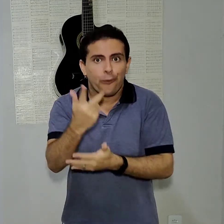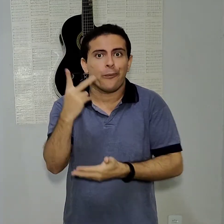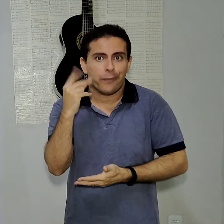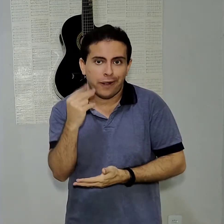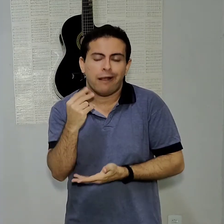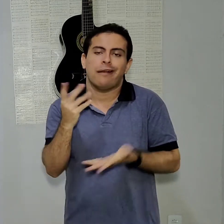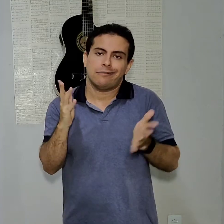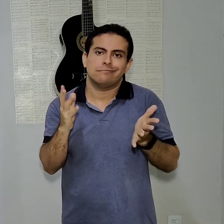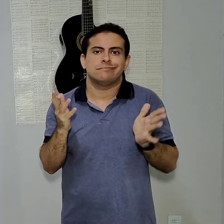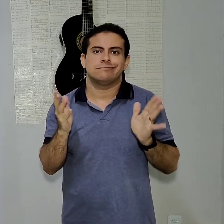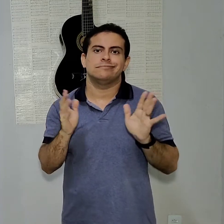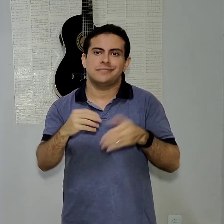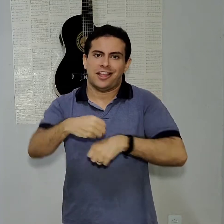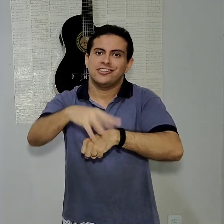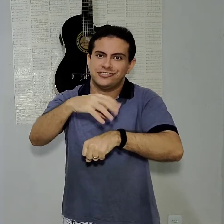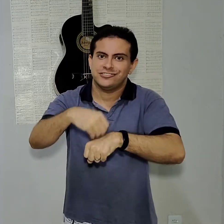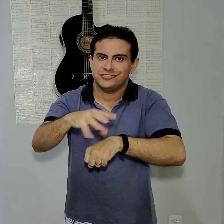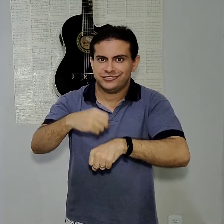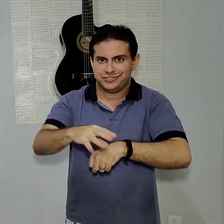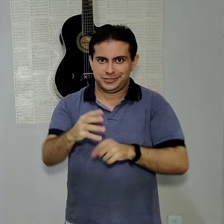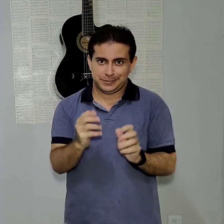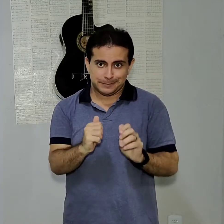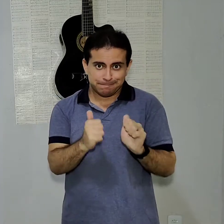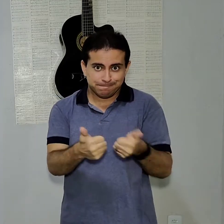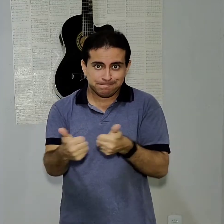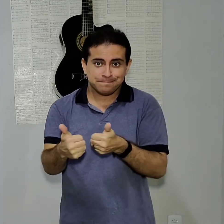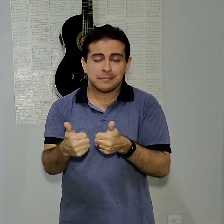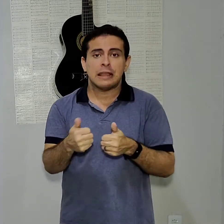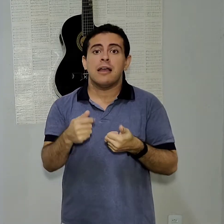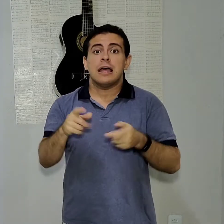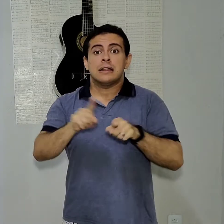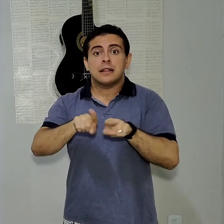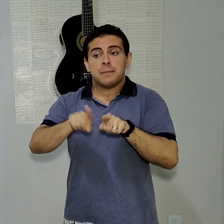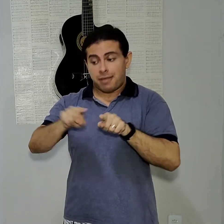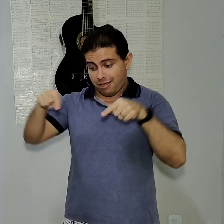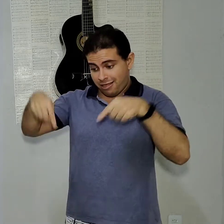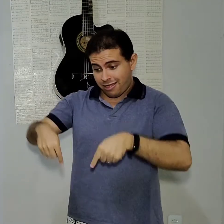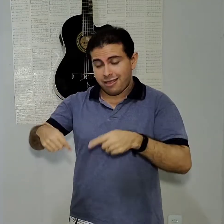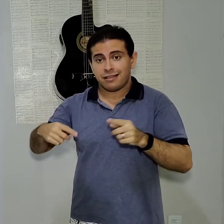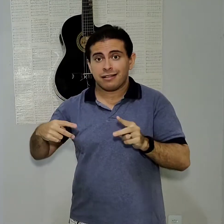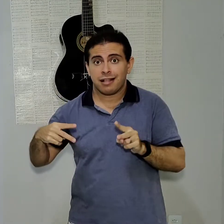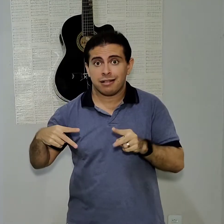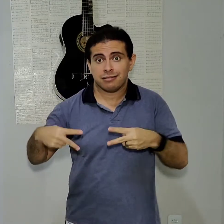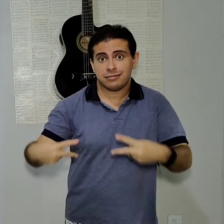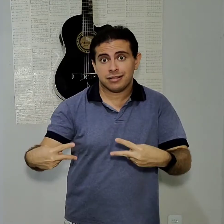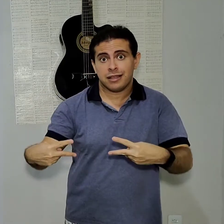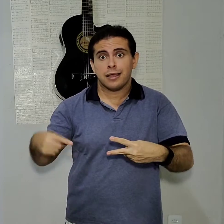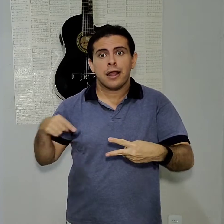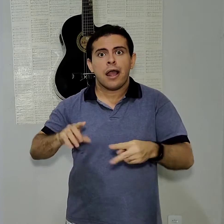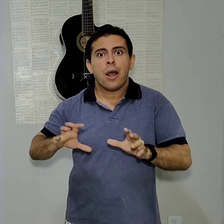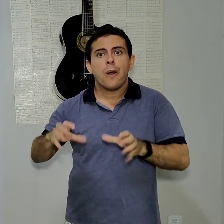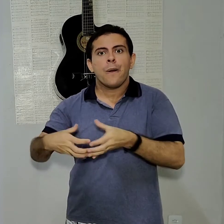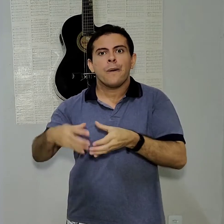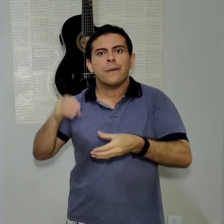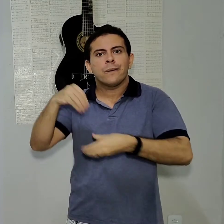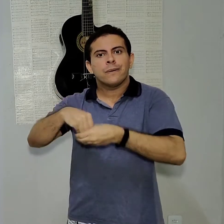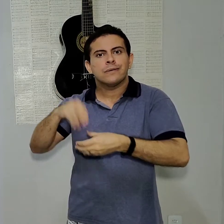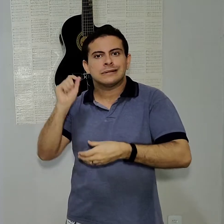fica aí a dica de alguns. E eu vou deixar aqui na descrição o link de um grupo no Telegram. Um grupo não. Um canal, né? Onde são